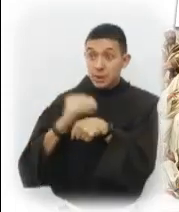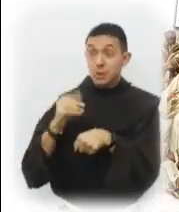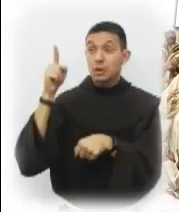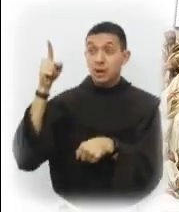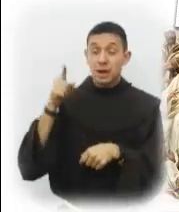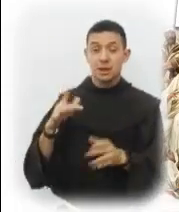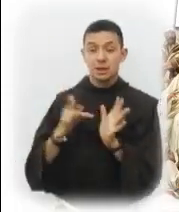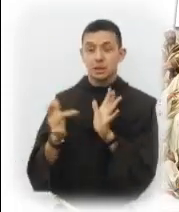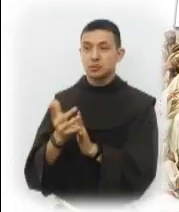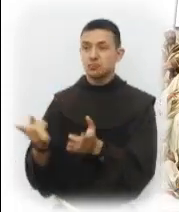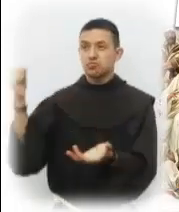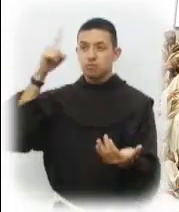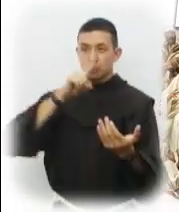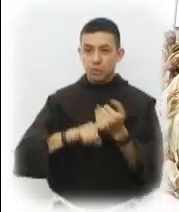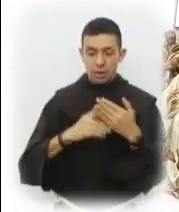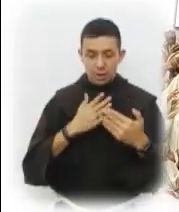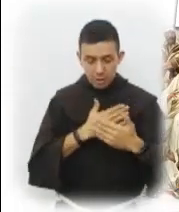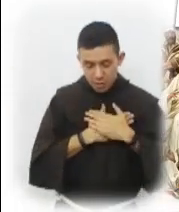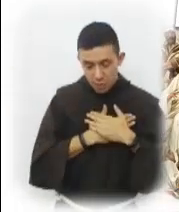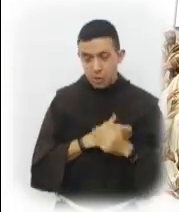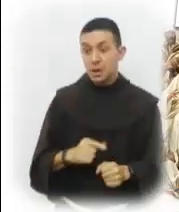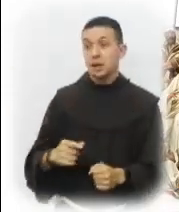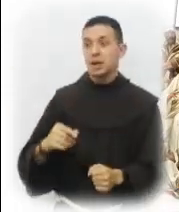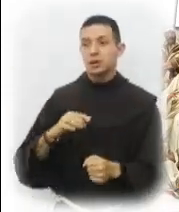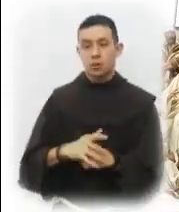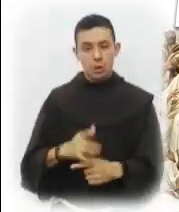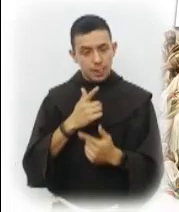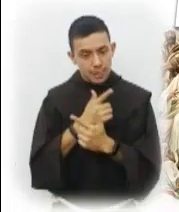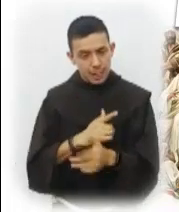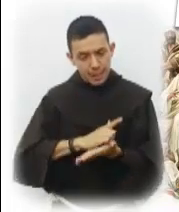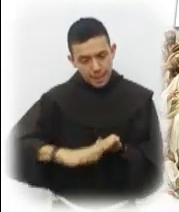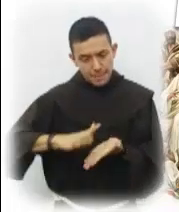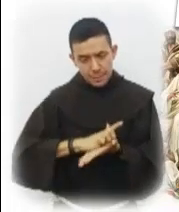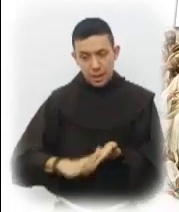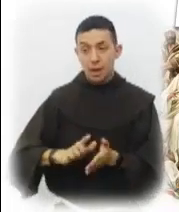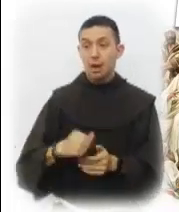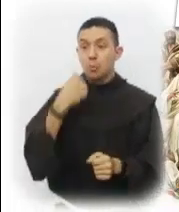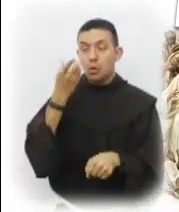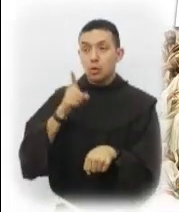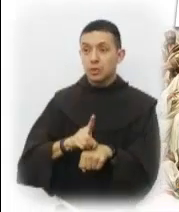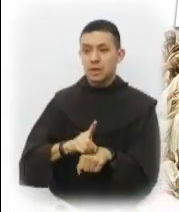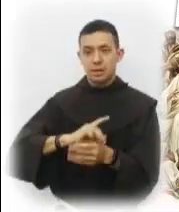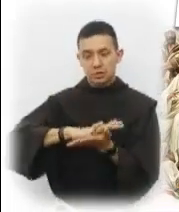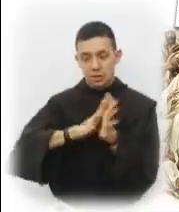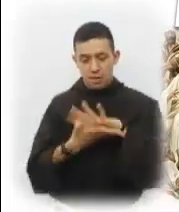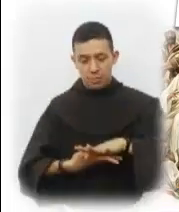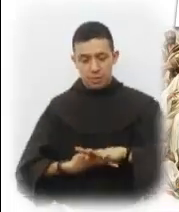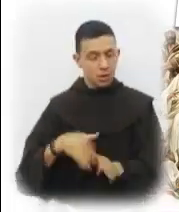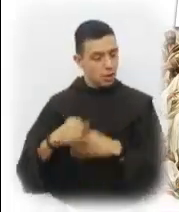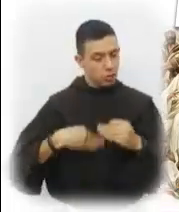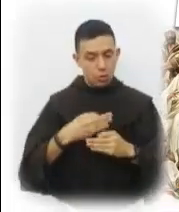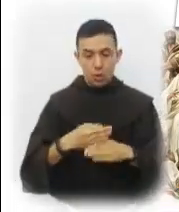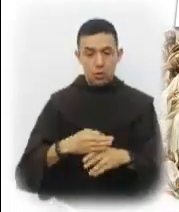y si tenemos intereses no muy claros, permitamos que Él entre en nuestro corazón y nos purifique para juntos,